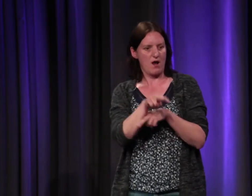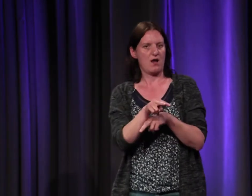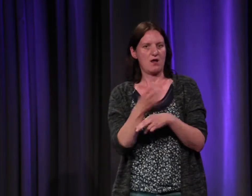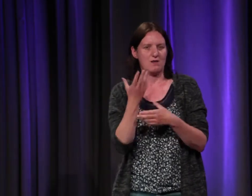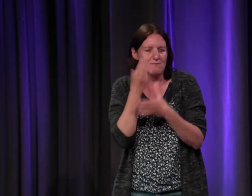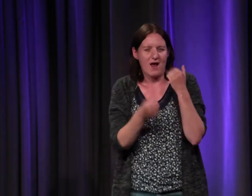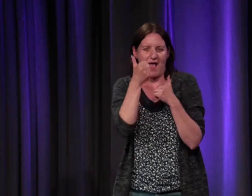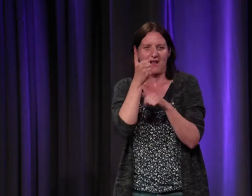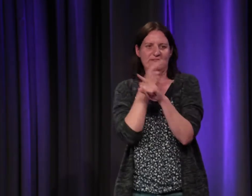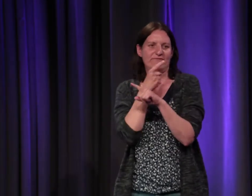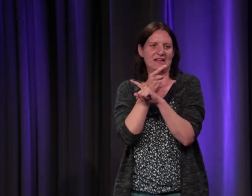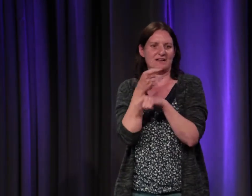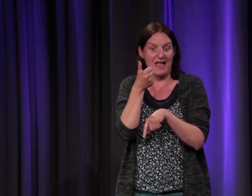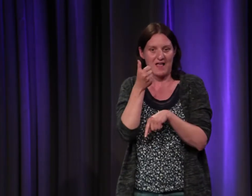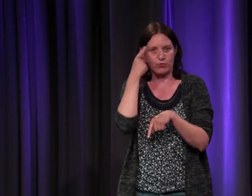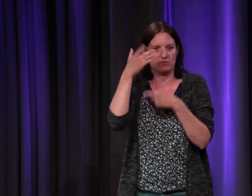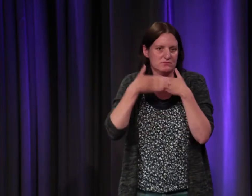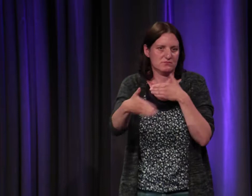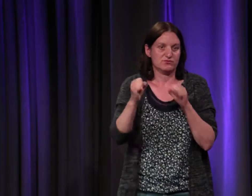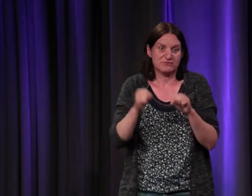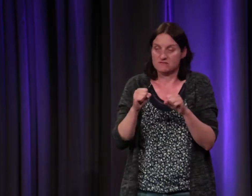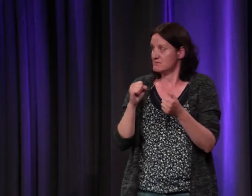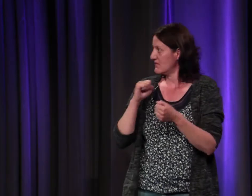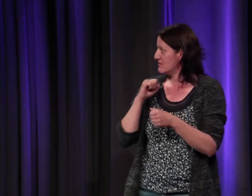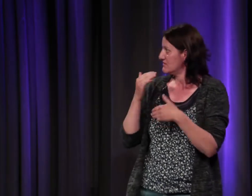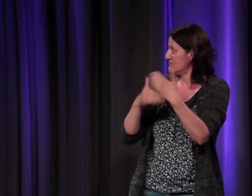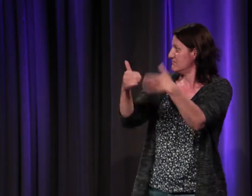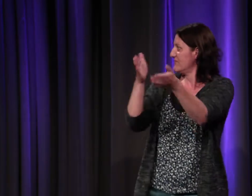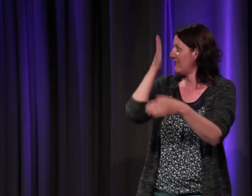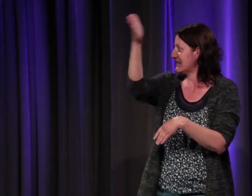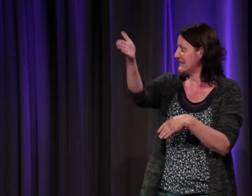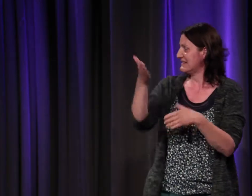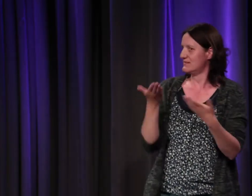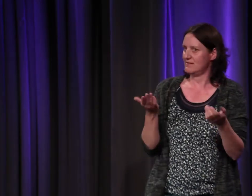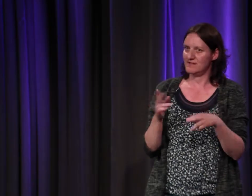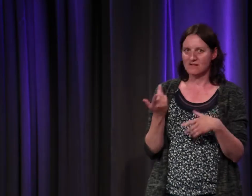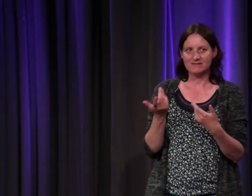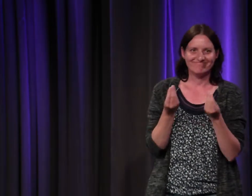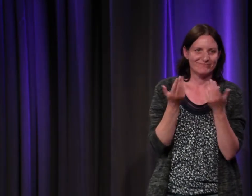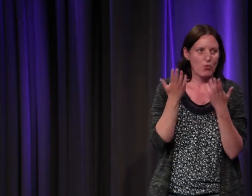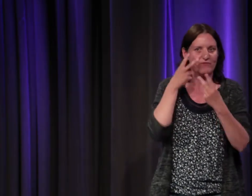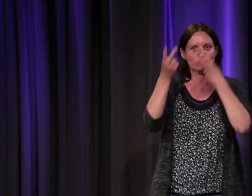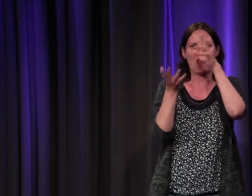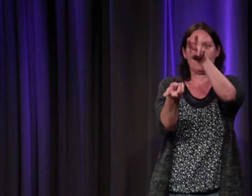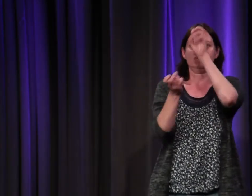pour parler des sourds dans l'histoire et je pense que ce serait bien d'aller vers ce type d